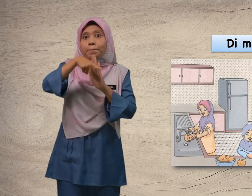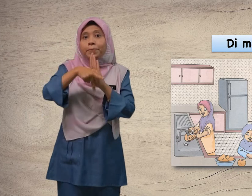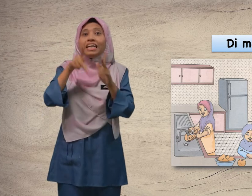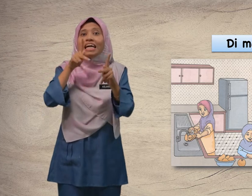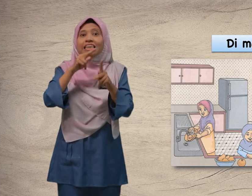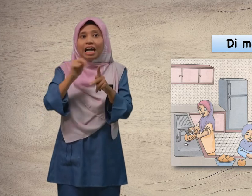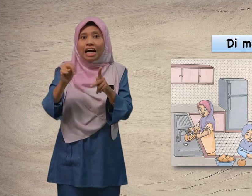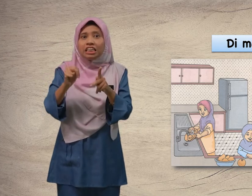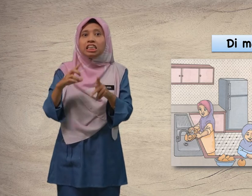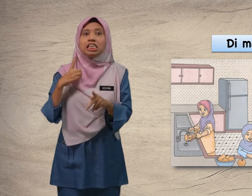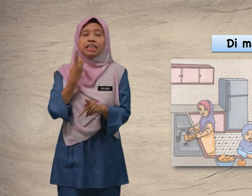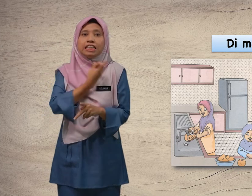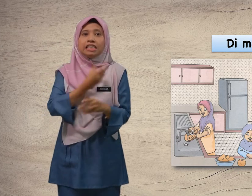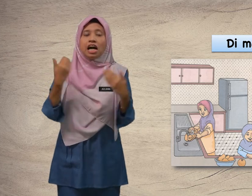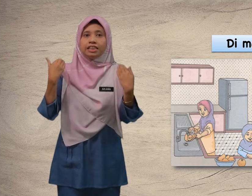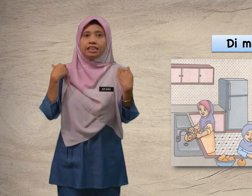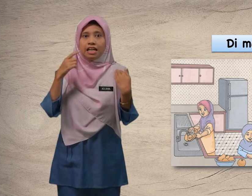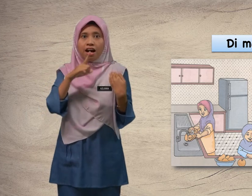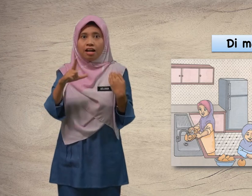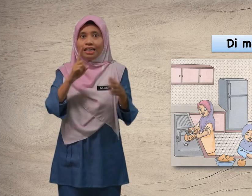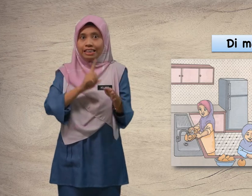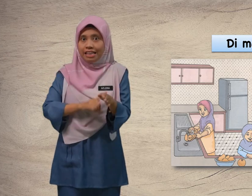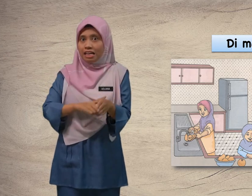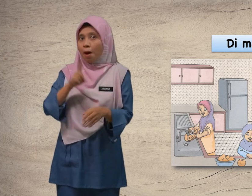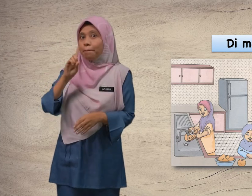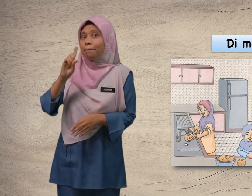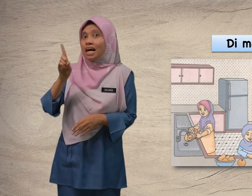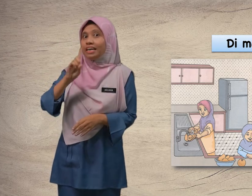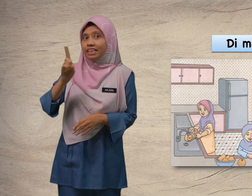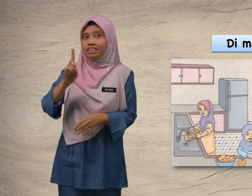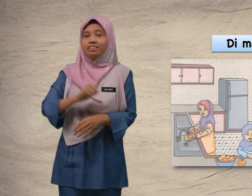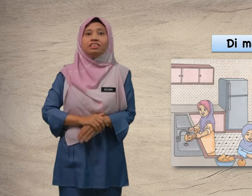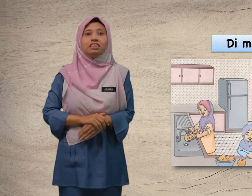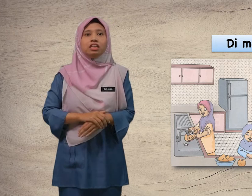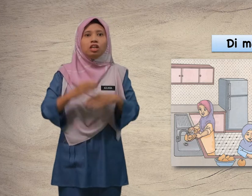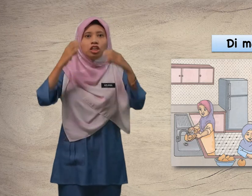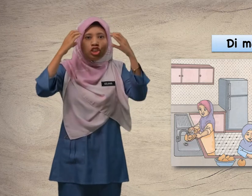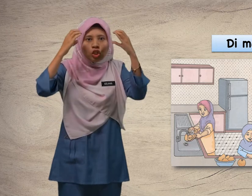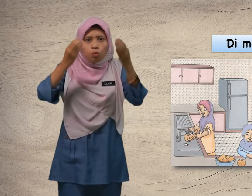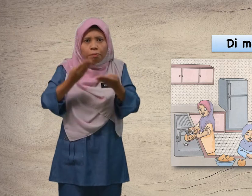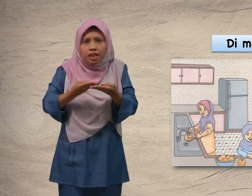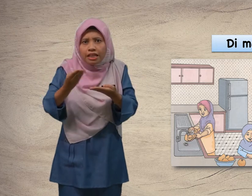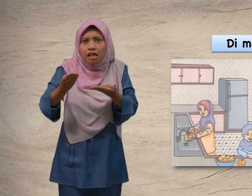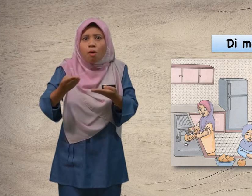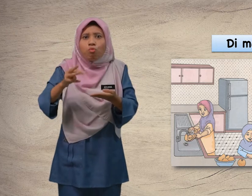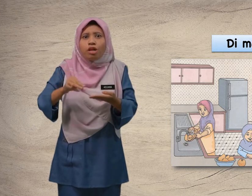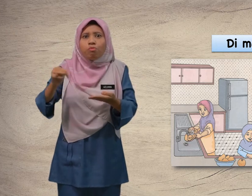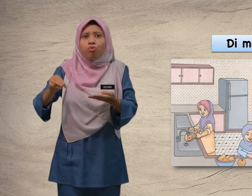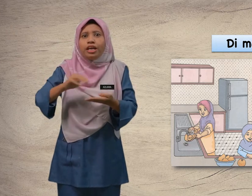Perkataan kita adalah di mana. Cikgu beri murid-murid